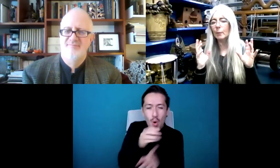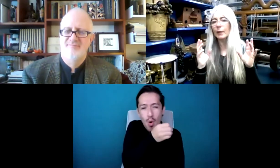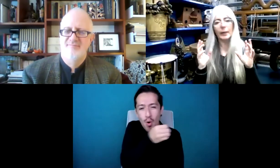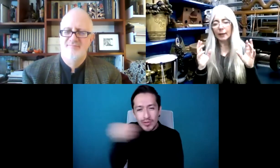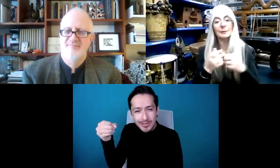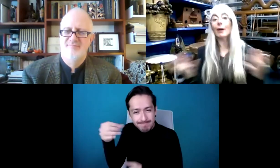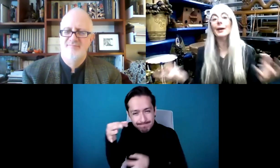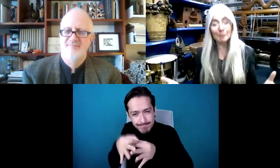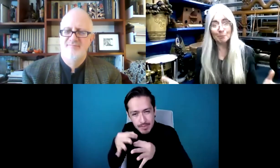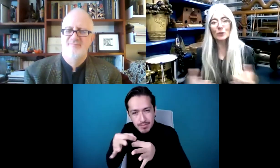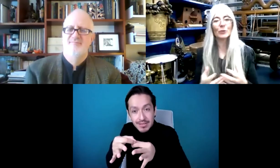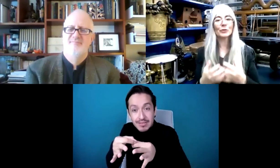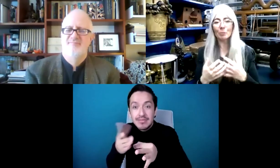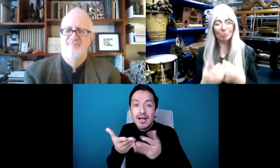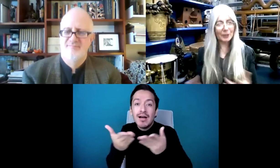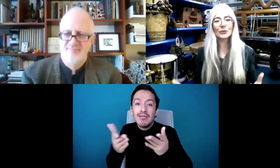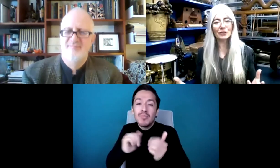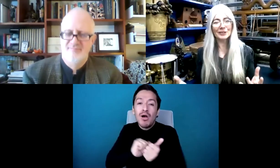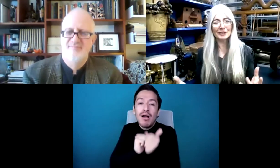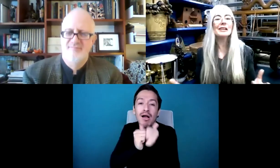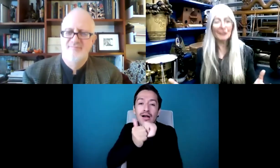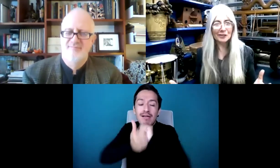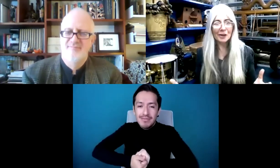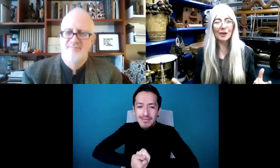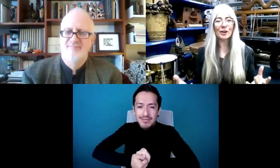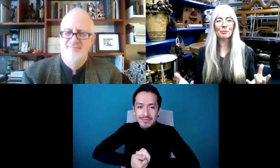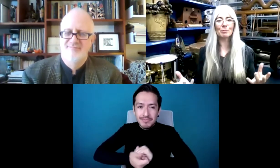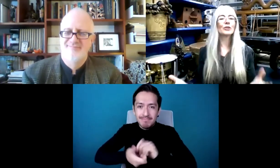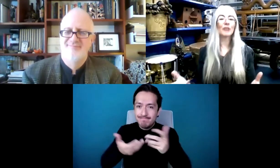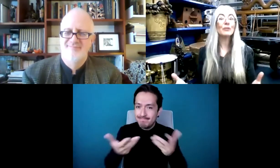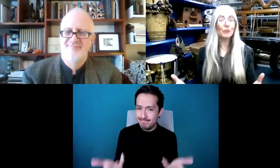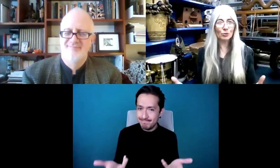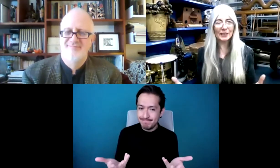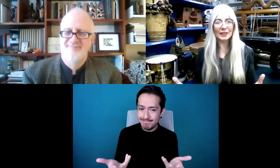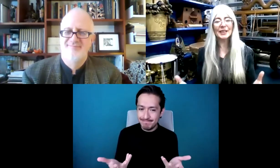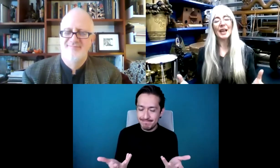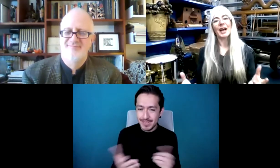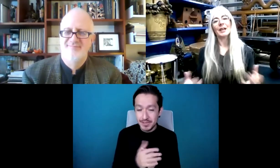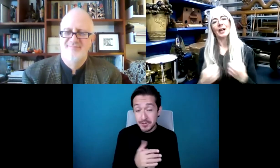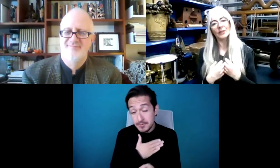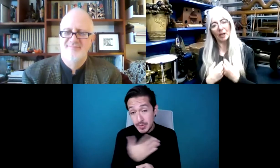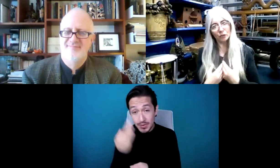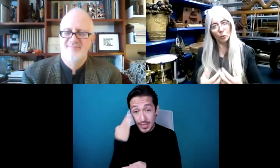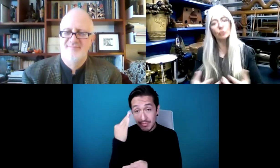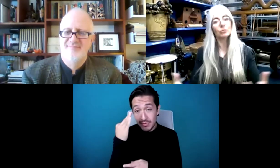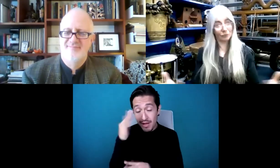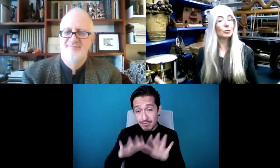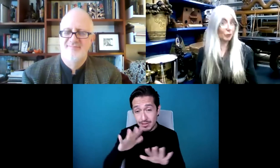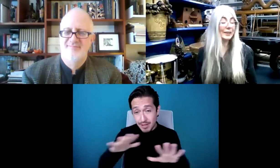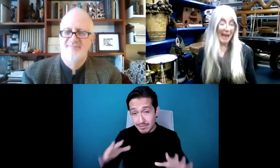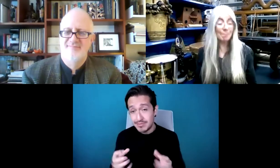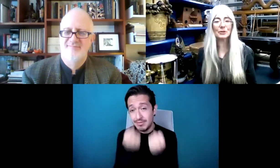poco de ajuste auditivo, pero bueno, tenemos tiempo. El tiempo nos salva, el tiempo nos